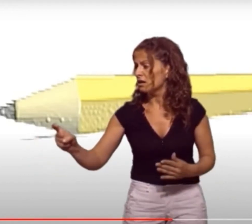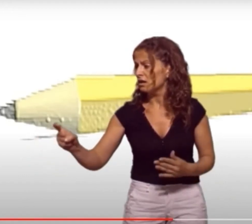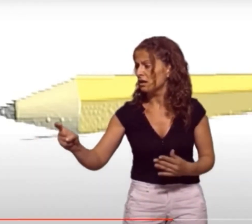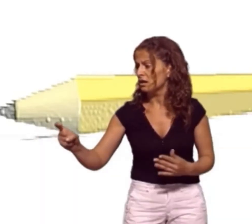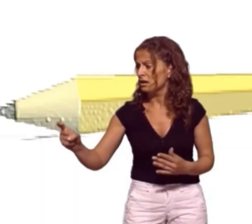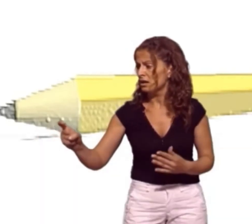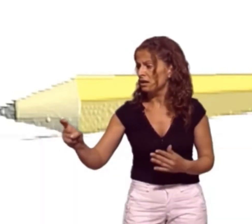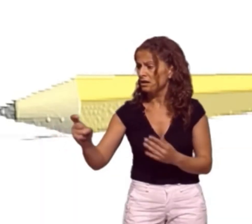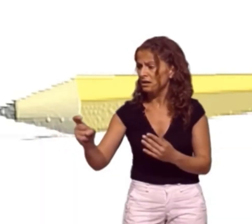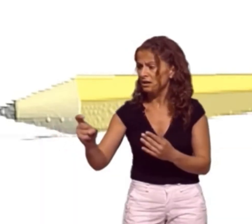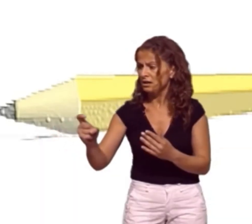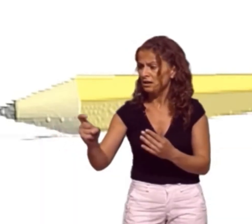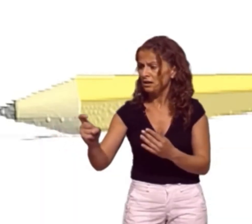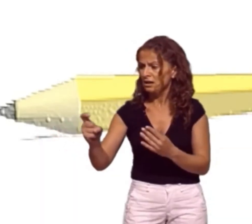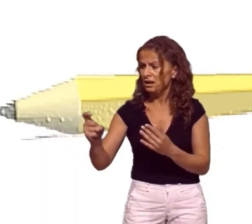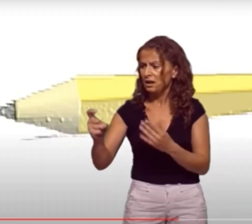grazie